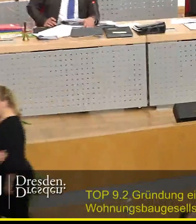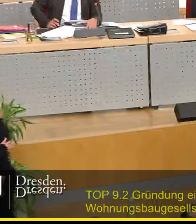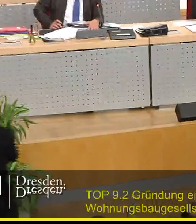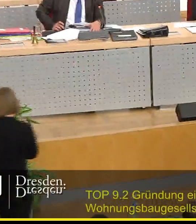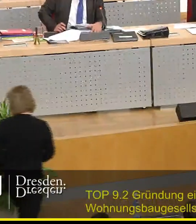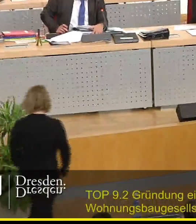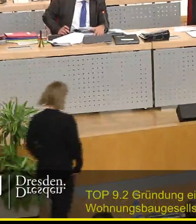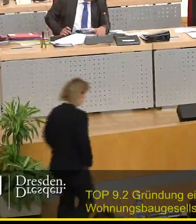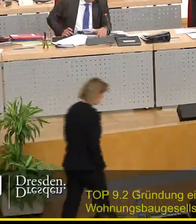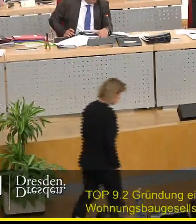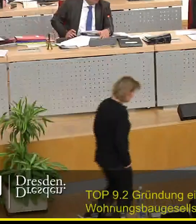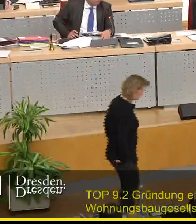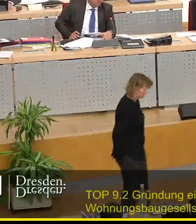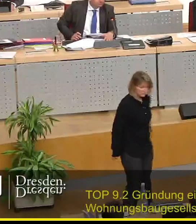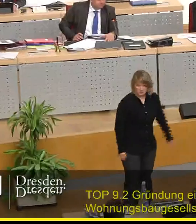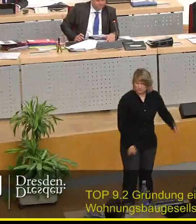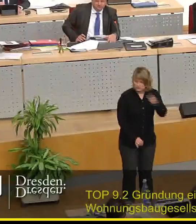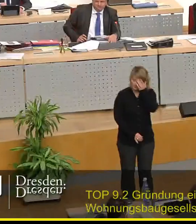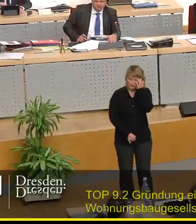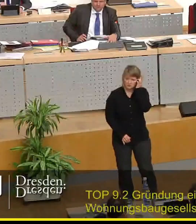Als nächster Redner Herr Blümel.